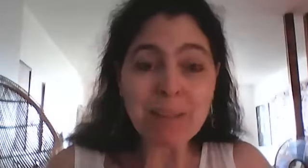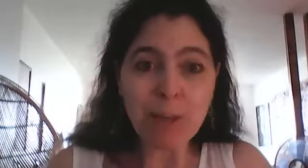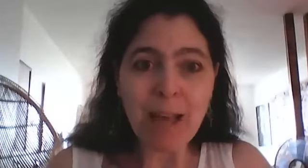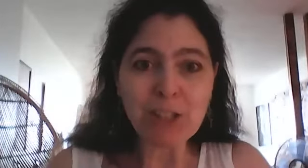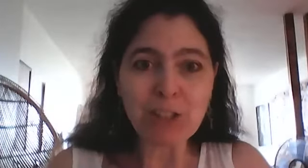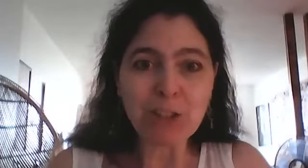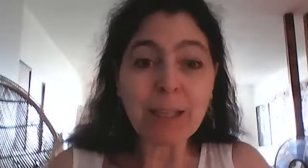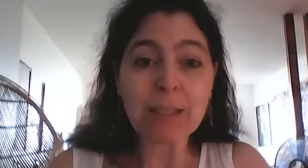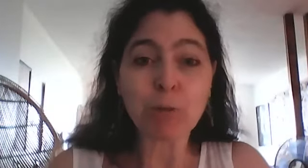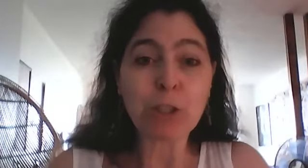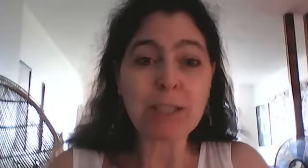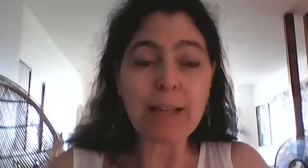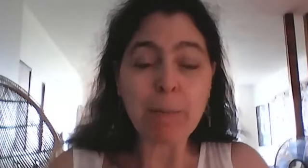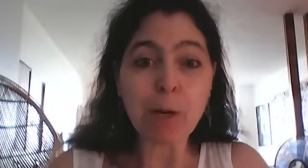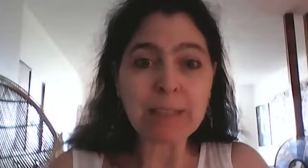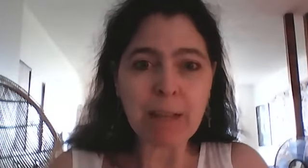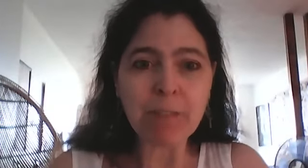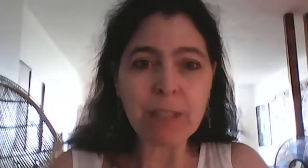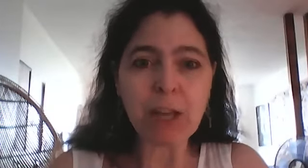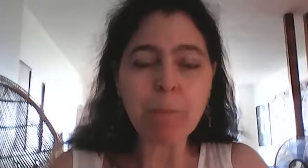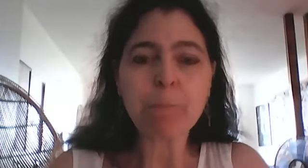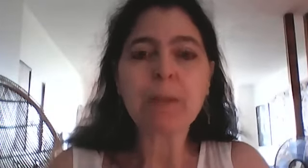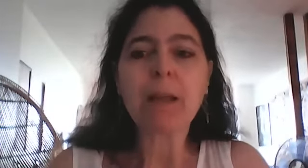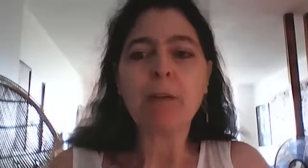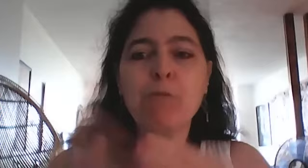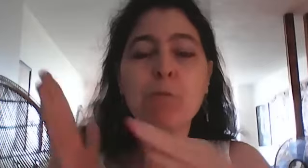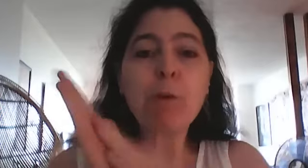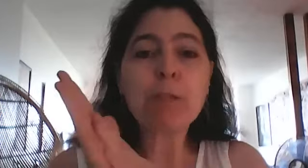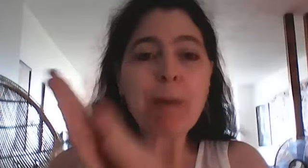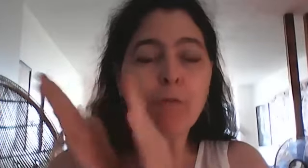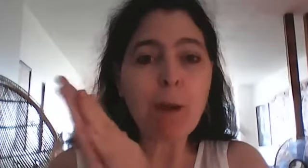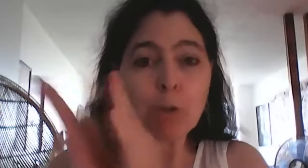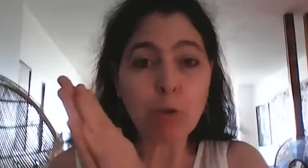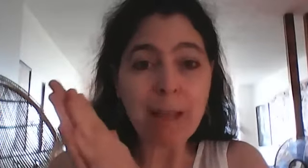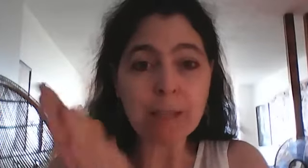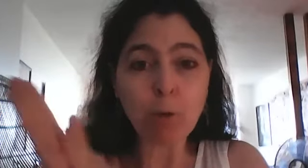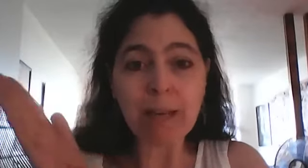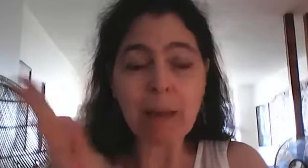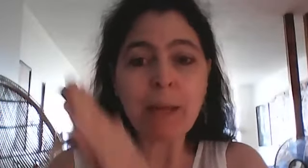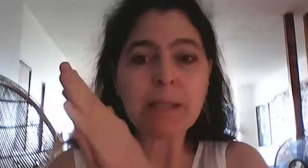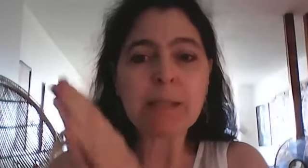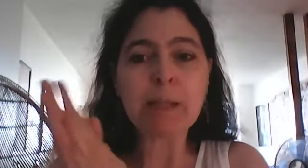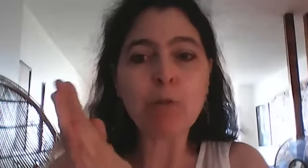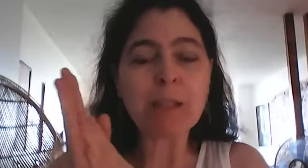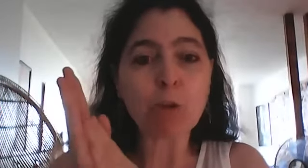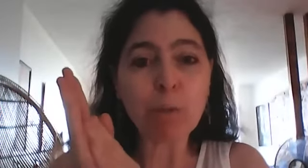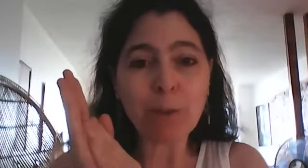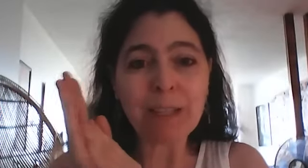témoignages de guérison de ce que ça a apporté dans la vie des gens vous pouvez aussi parfois mettre une maison dans la main si c'est une maison qui a besoin d'être